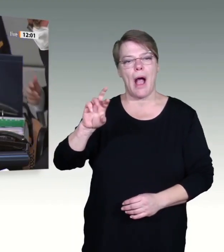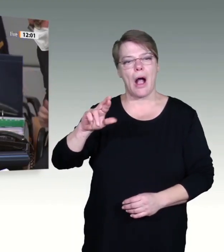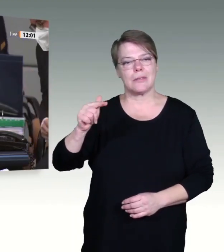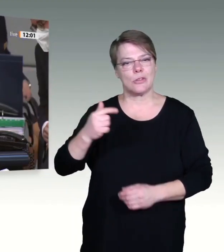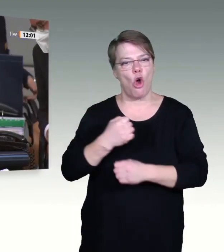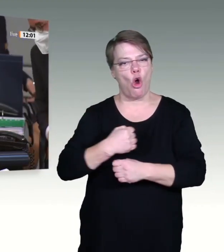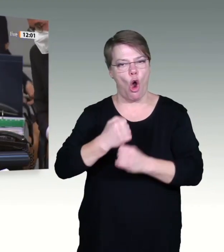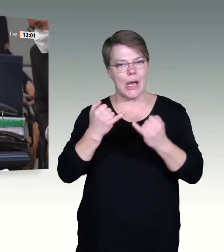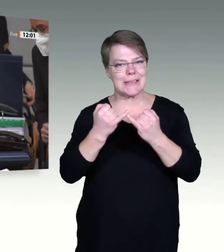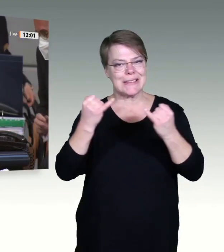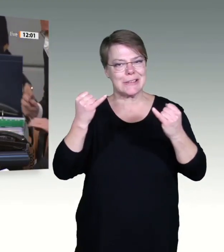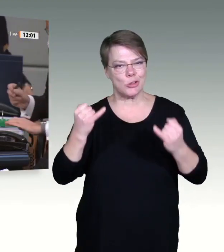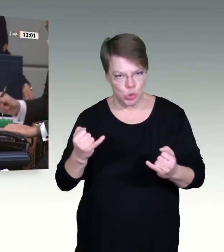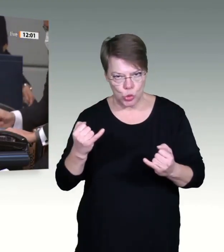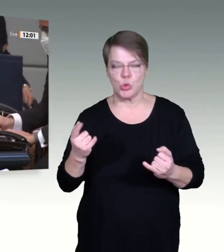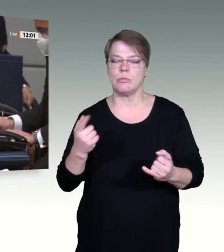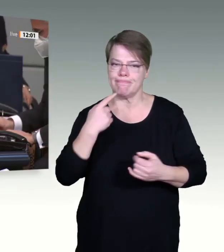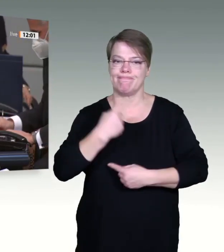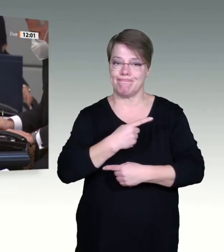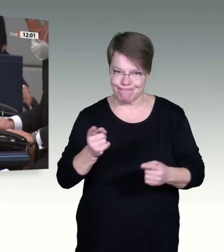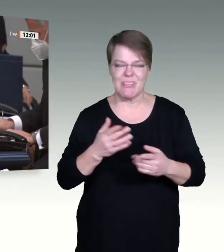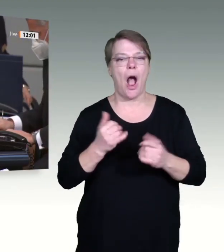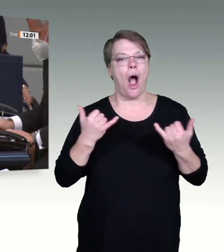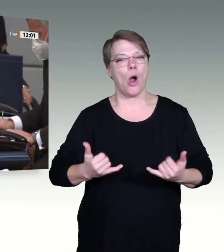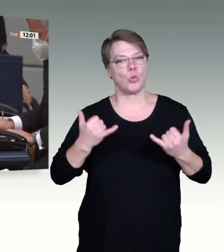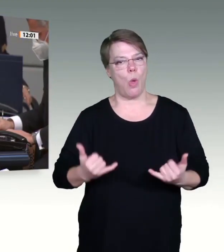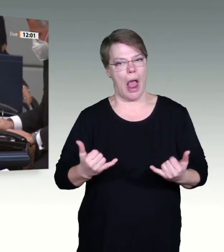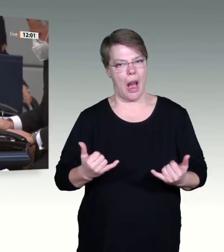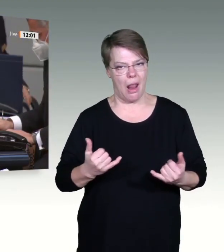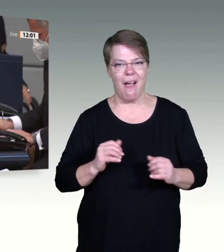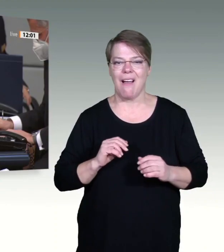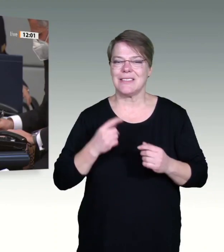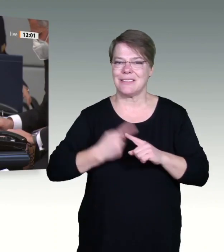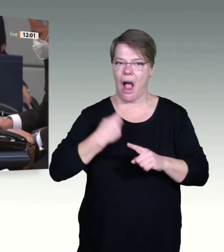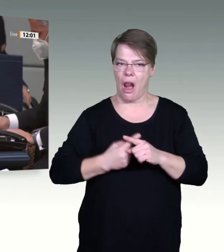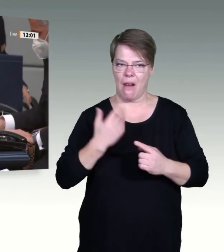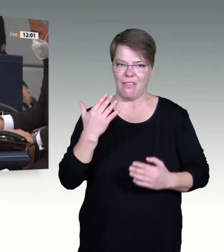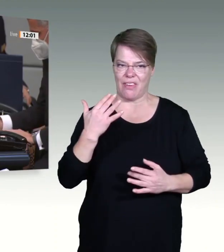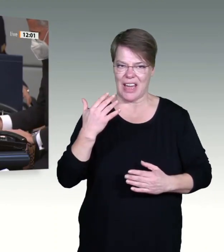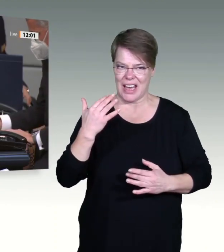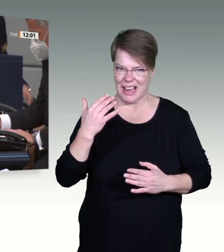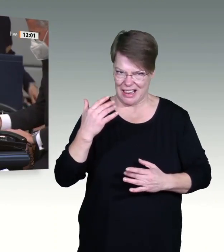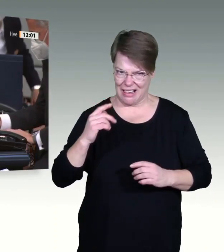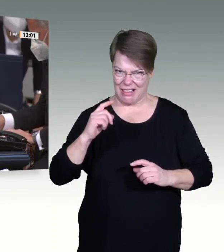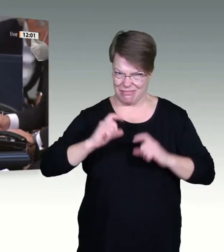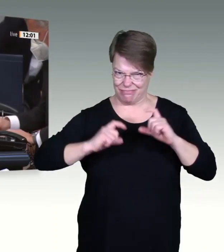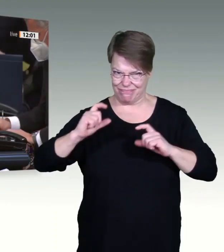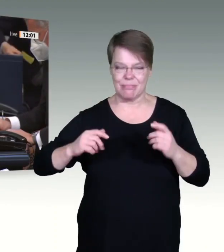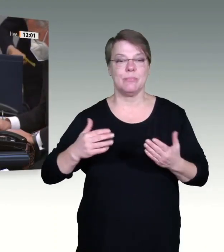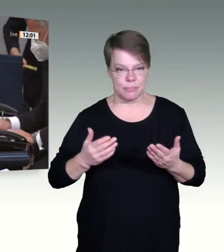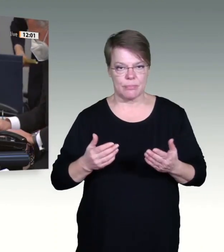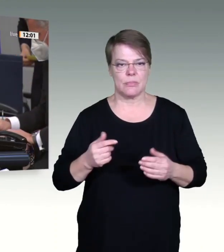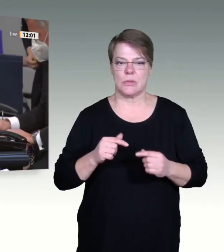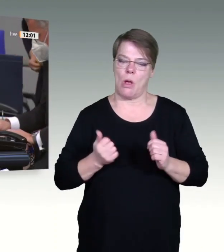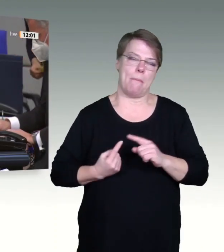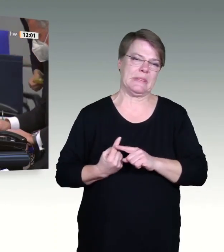Erkrankungswellen verzeichnet wurden. Vor diesem Hintergrund haben sich die Fraktionen mehrheitlich darauf verständigt,